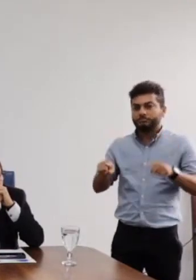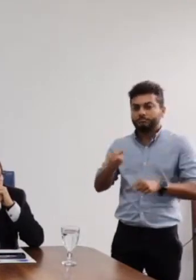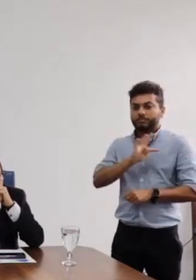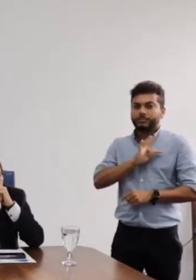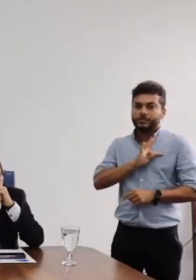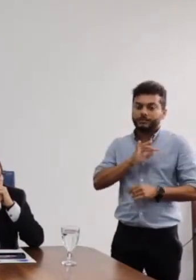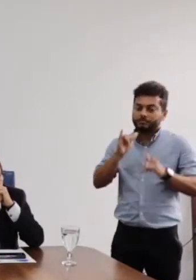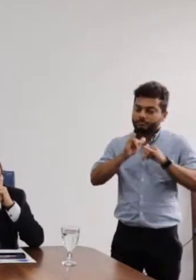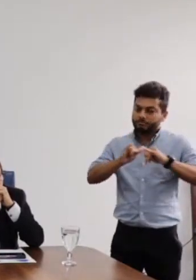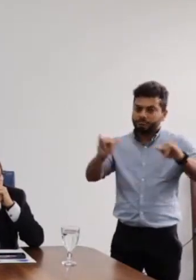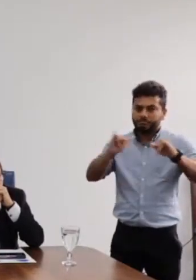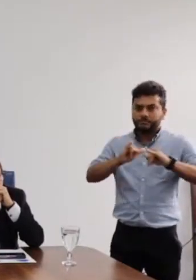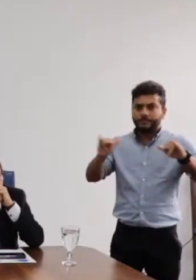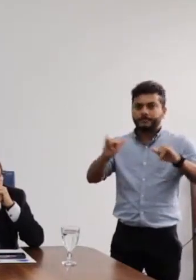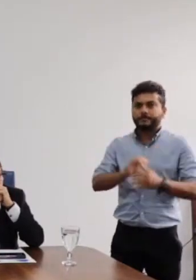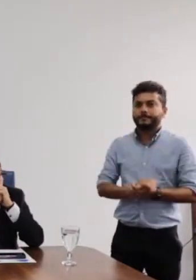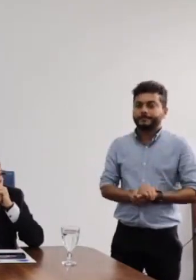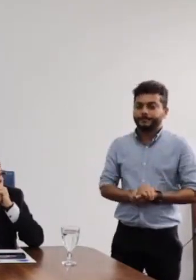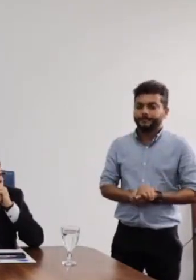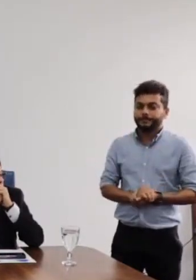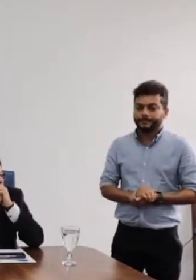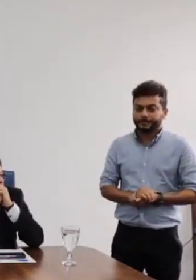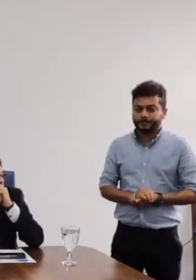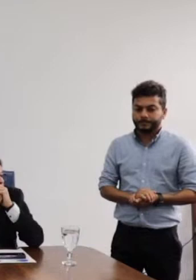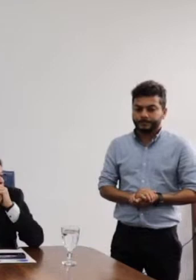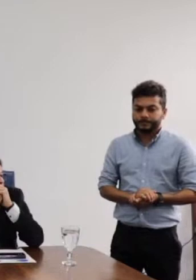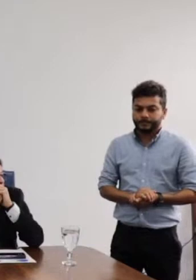conforme solicitado.